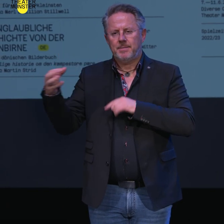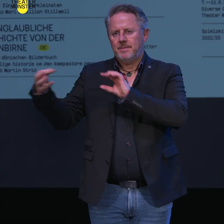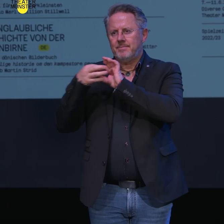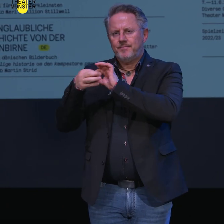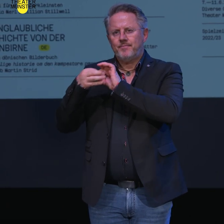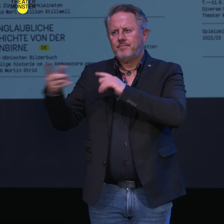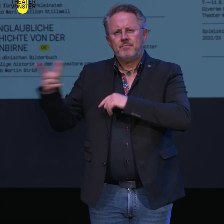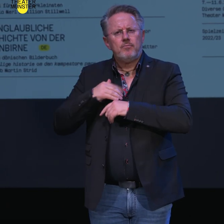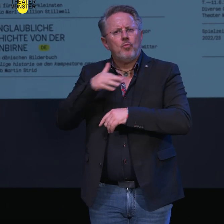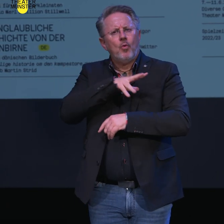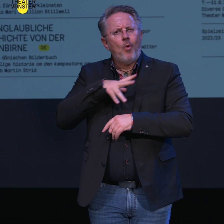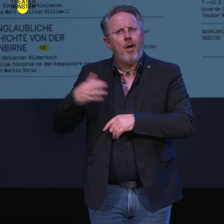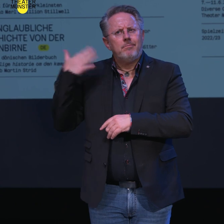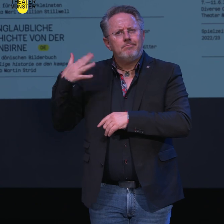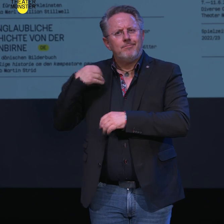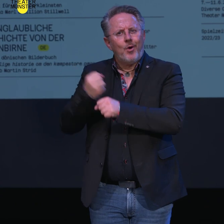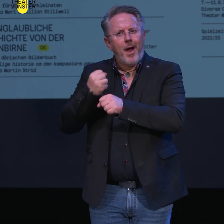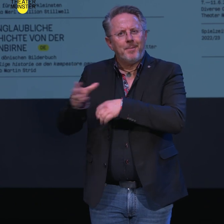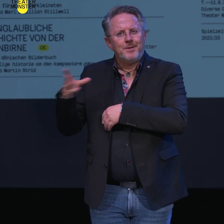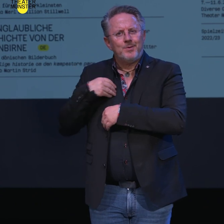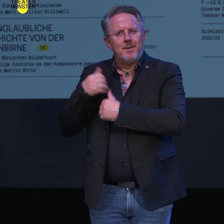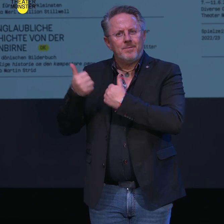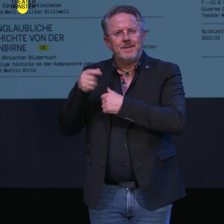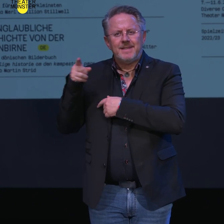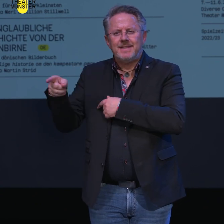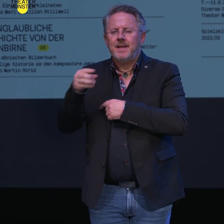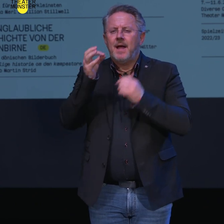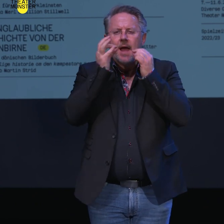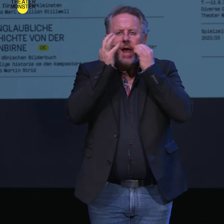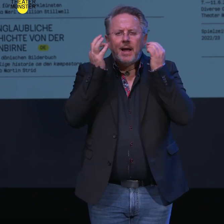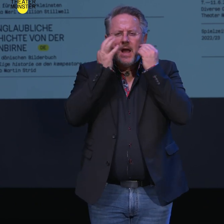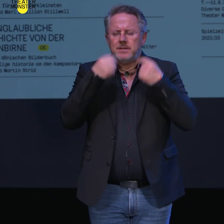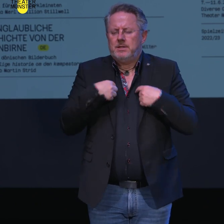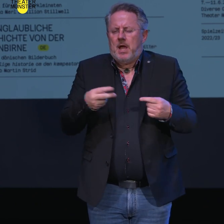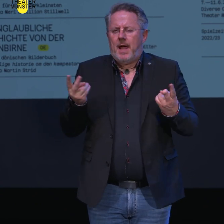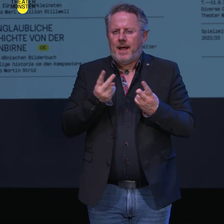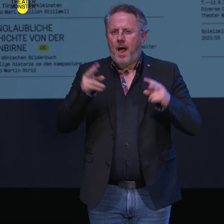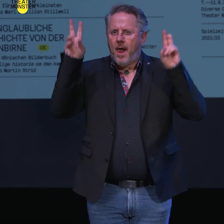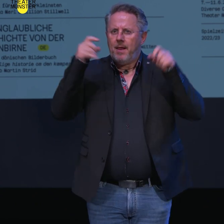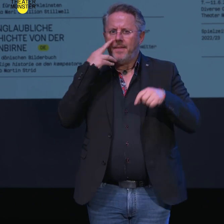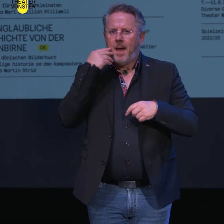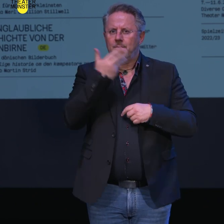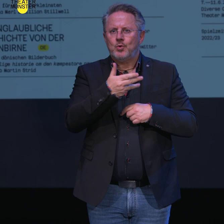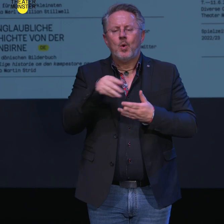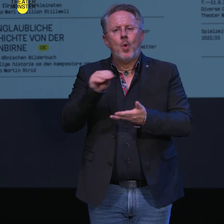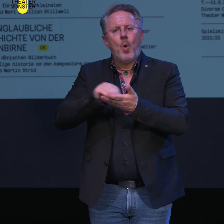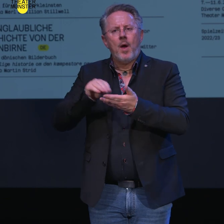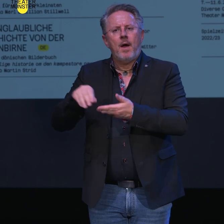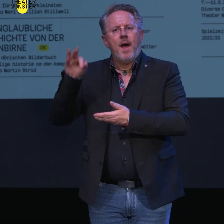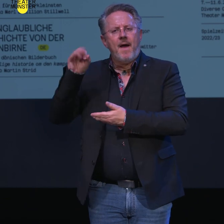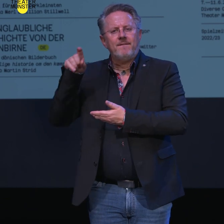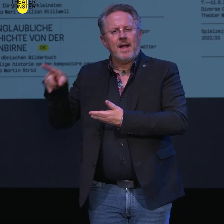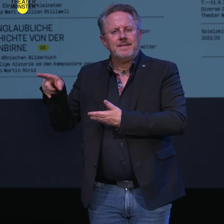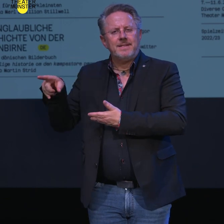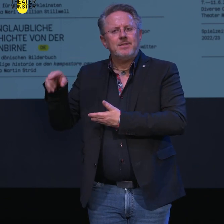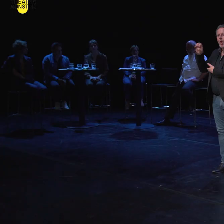schon eine mehrjährige Zusammenarbeit. Sie wird Der Katze ist es ganz egal nach dem gleichnamigen Roman von Franz Orkhandel